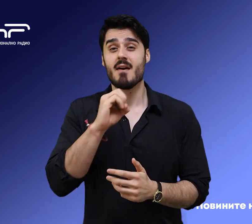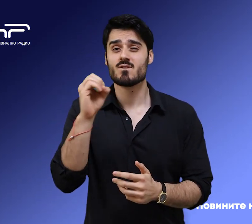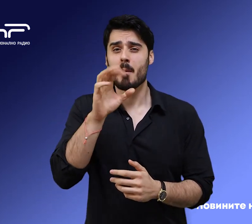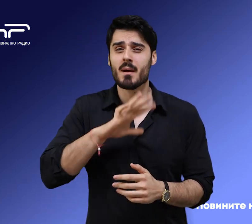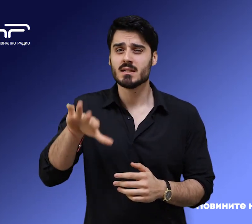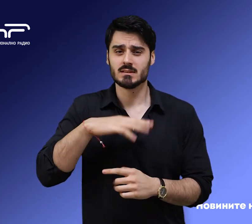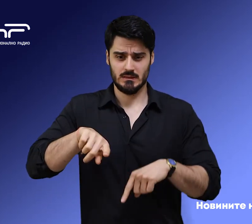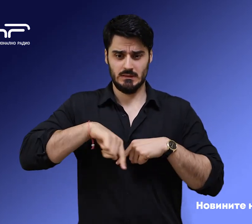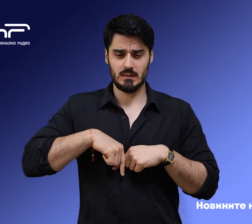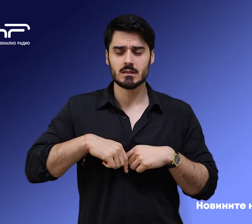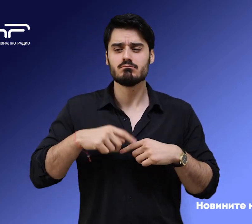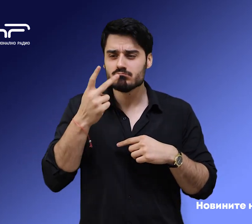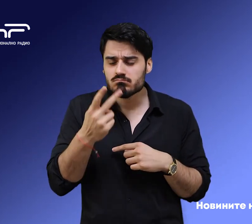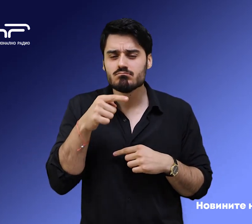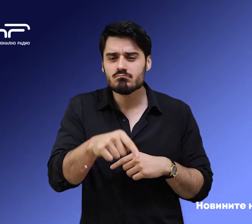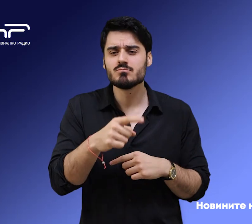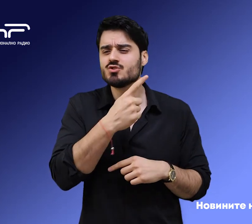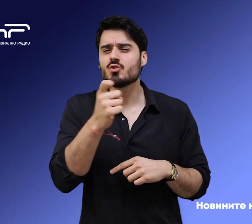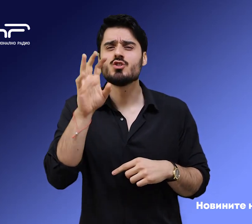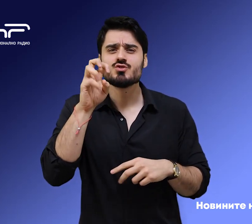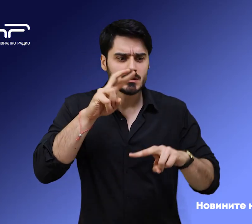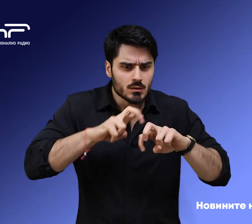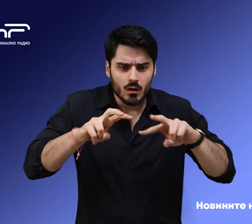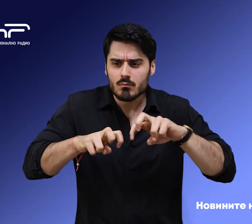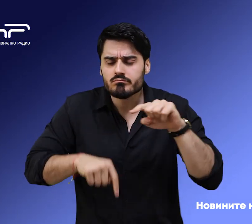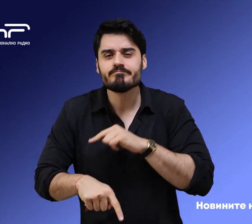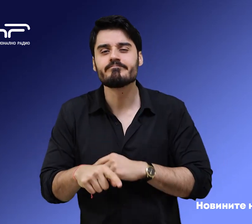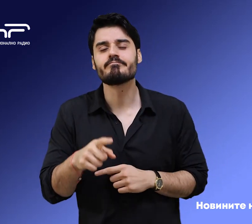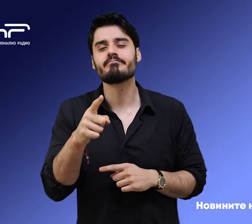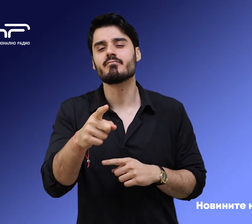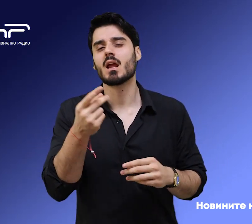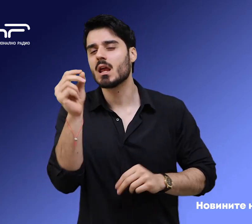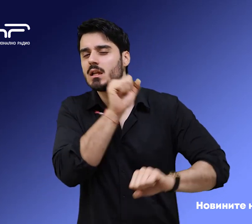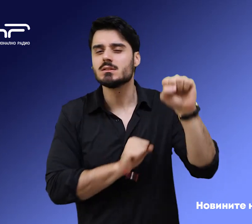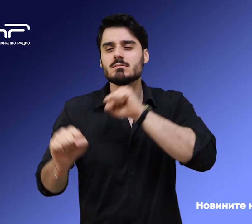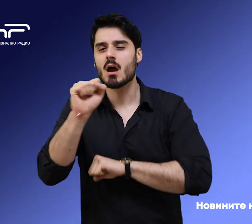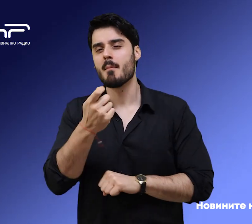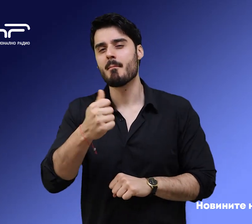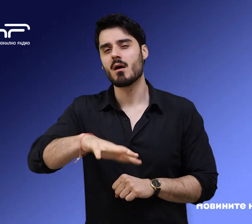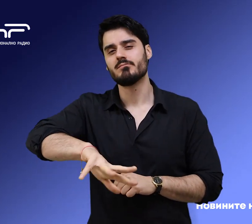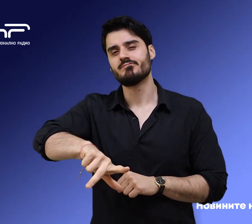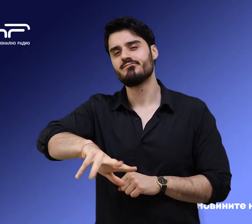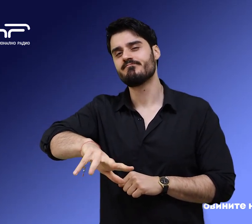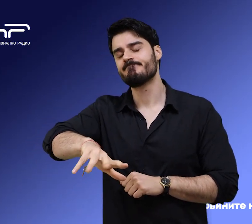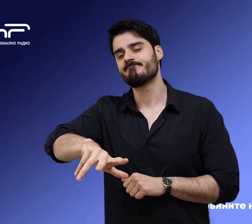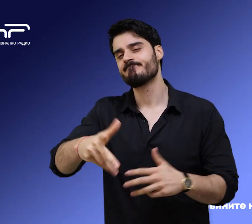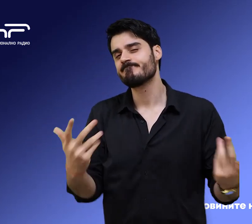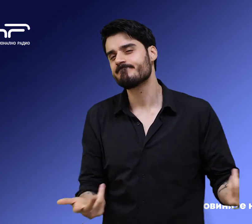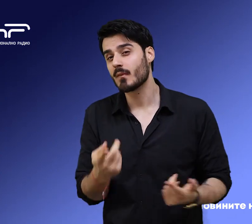прокуратура води в България над 140 разследвания заради съмнения за измами с пари от еврофондовете. Стойността на разследваните